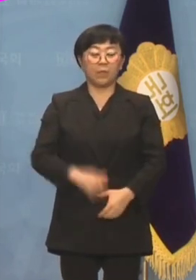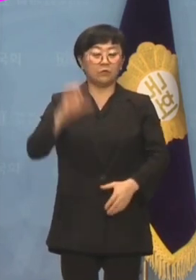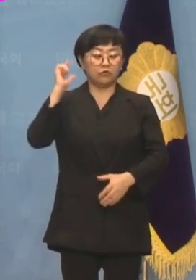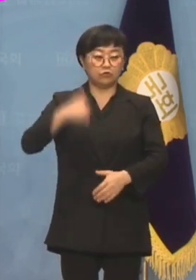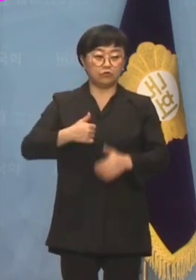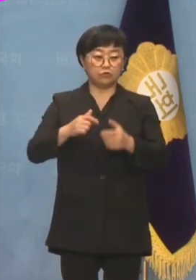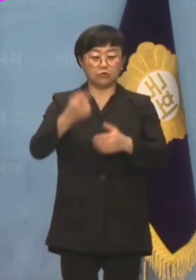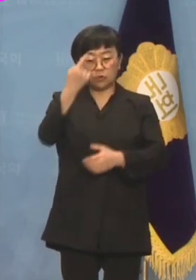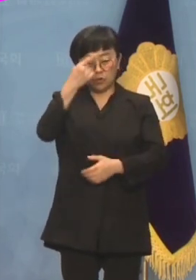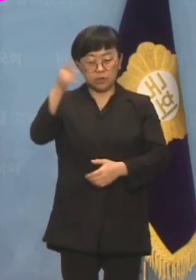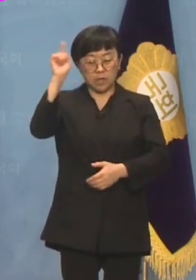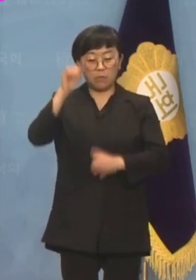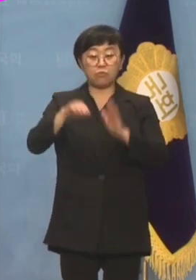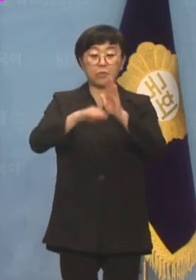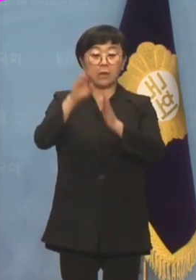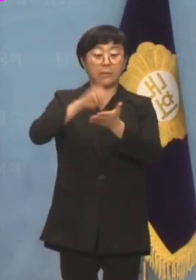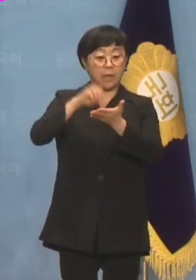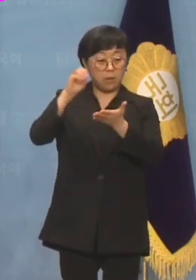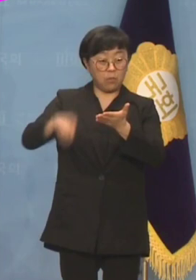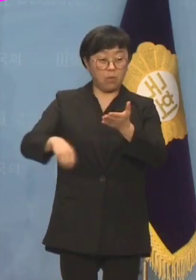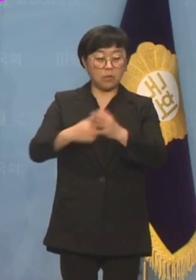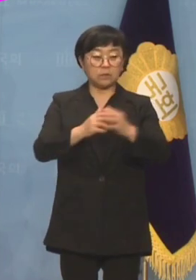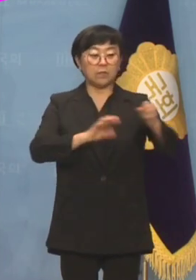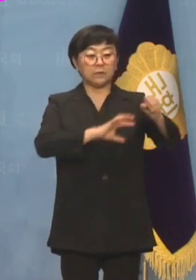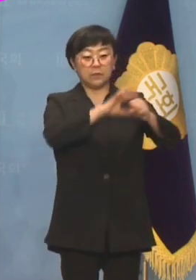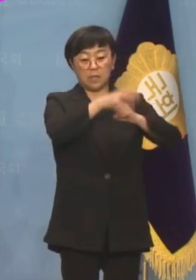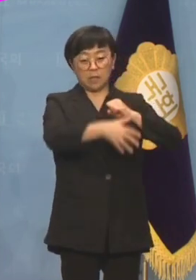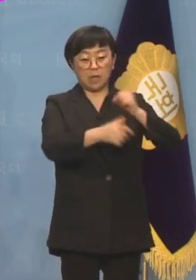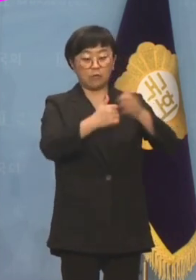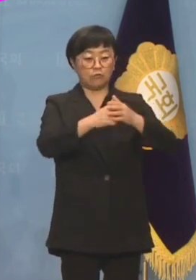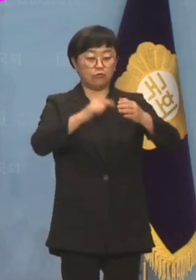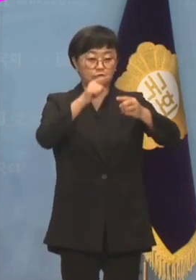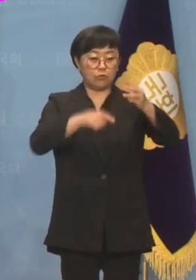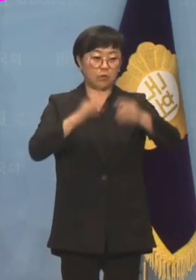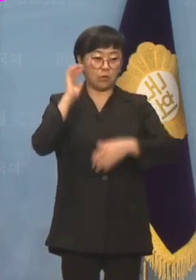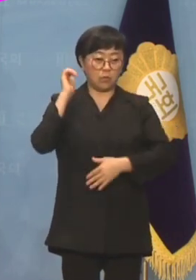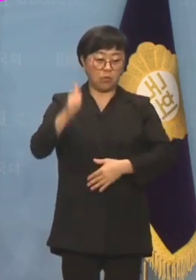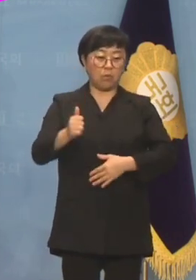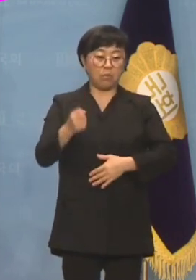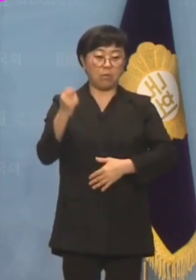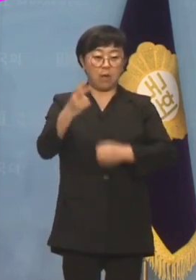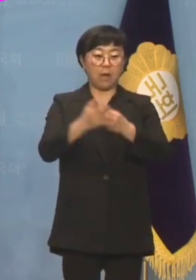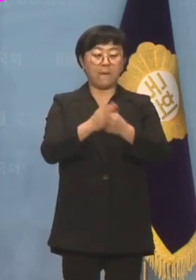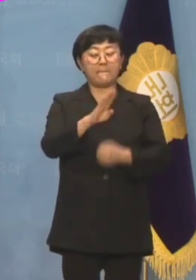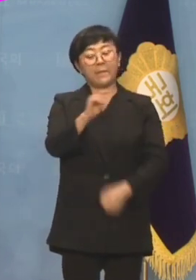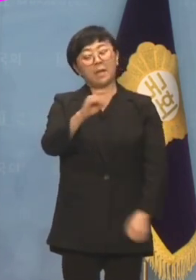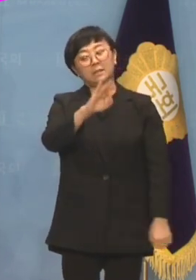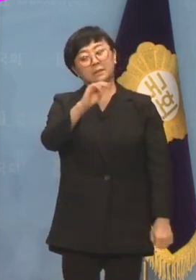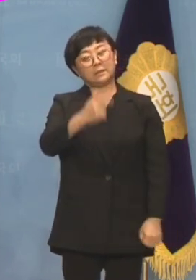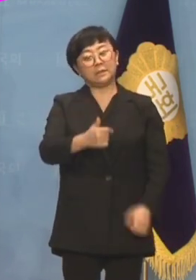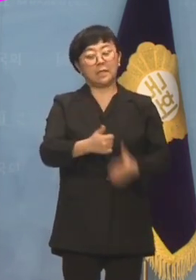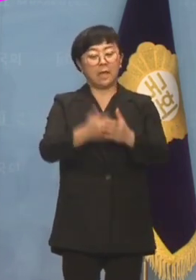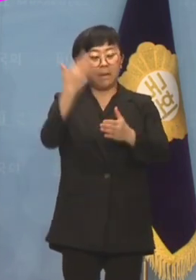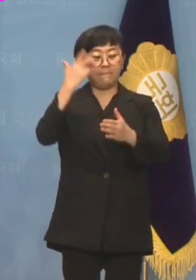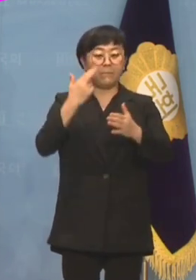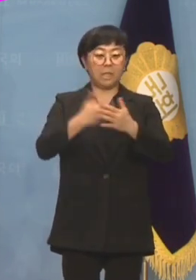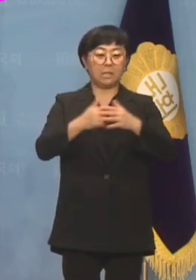중국, 러시아, 북한을 제외한 전 세계가 윤석열 대통령과 바이든 대통령의